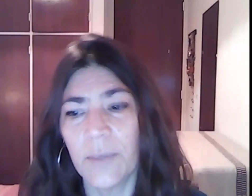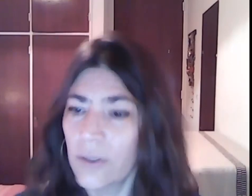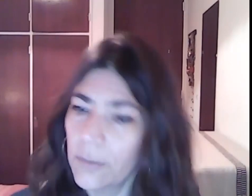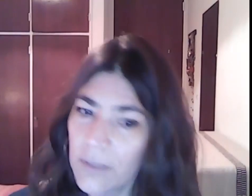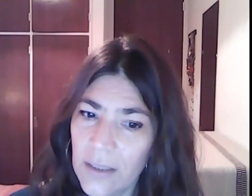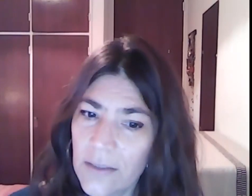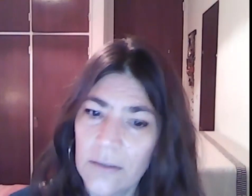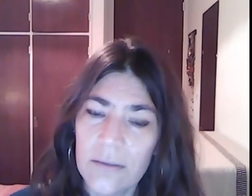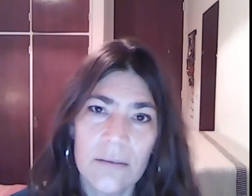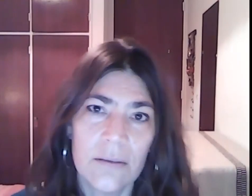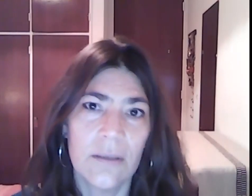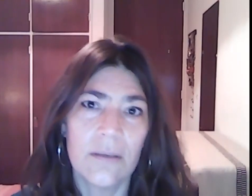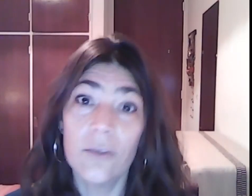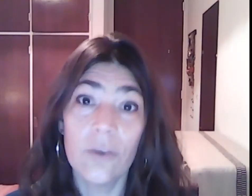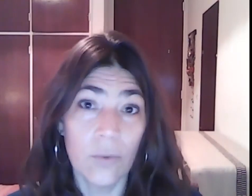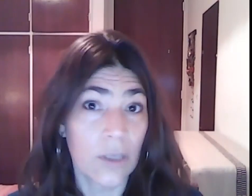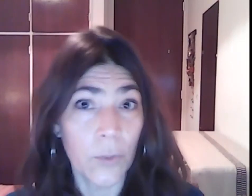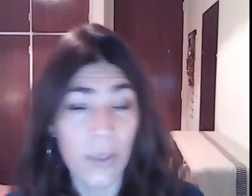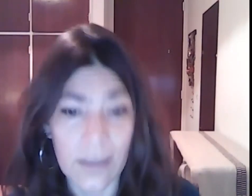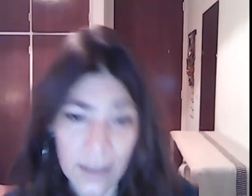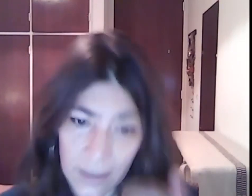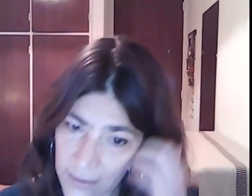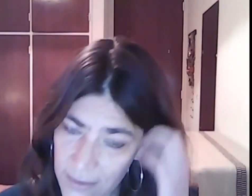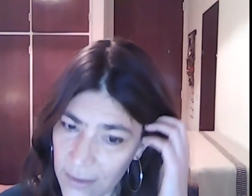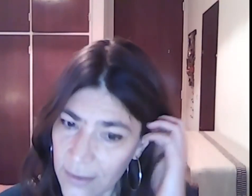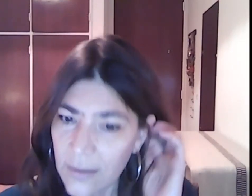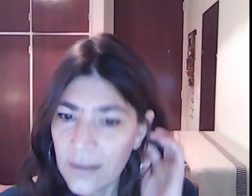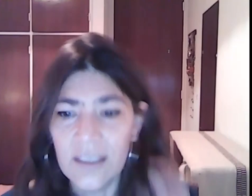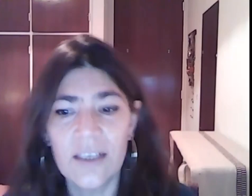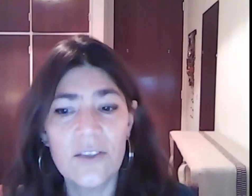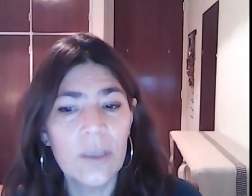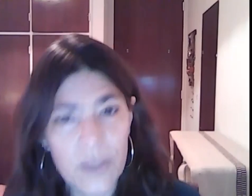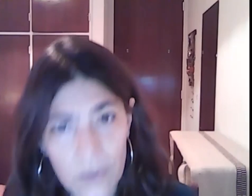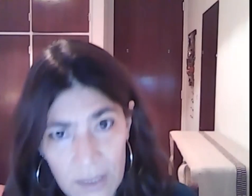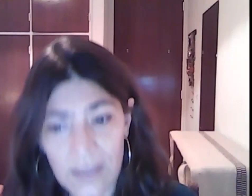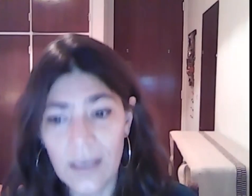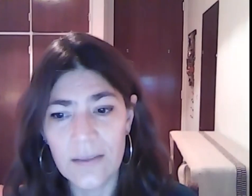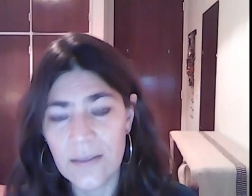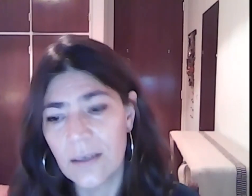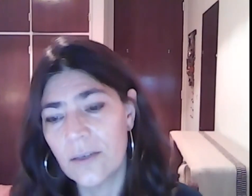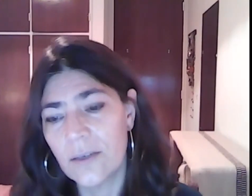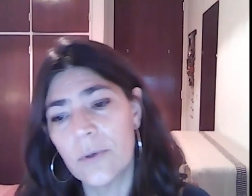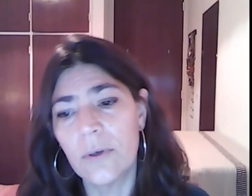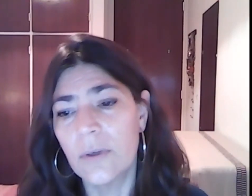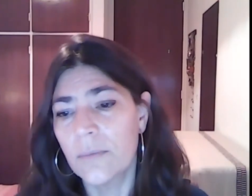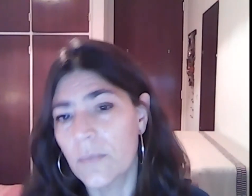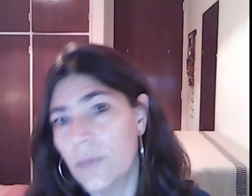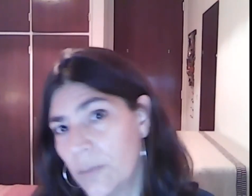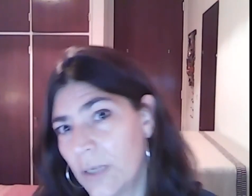de investigación dentro de nuestras propias carreras, generación de espacios de enseñanza, como los seminarios de